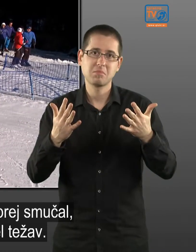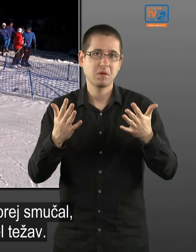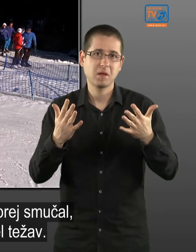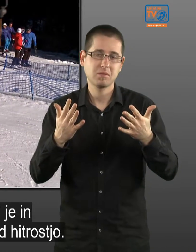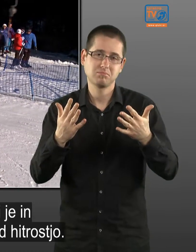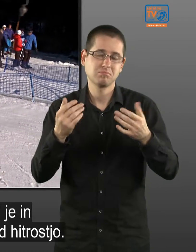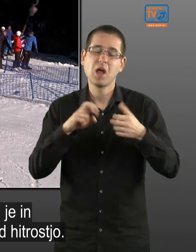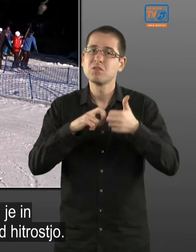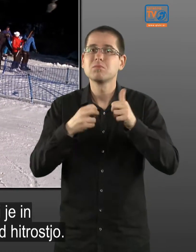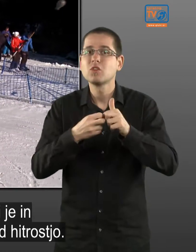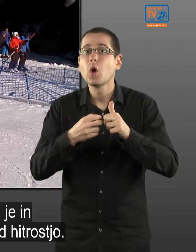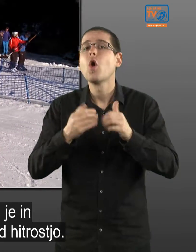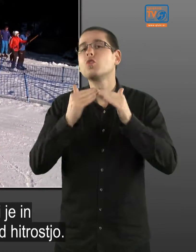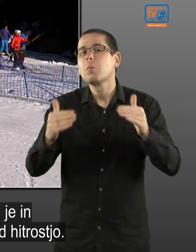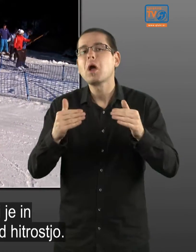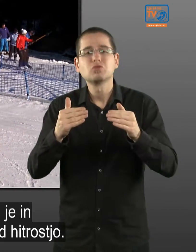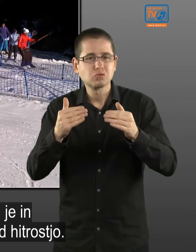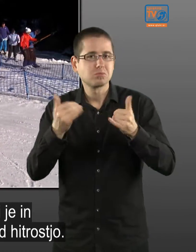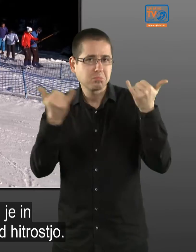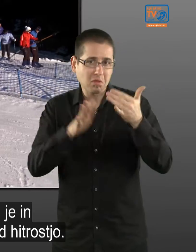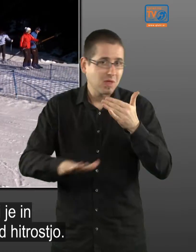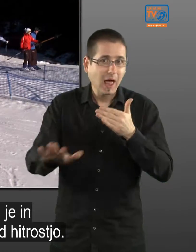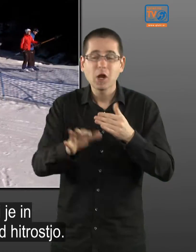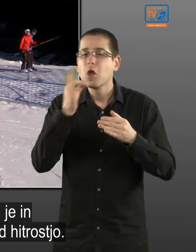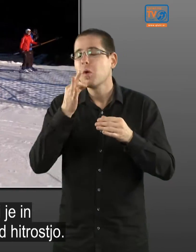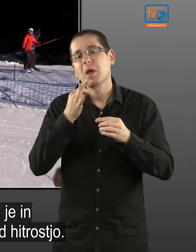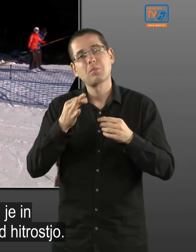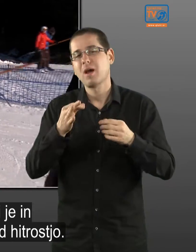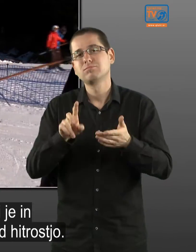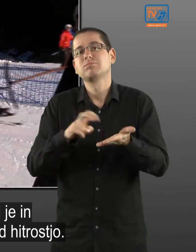domač teren, pa nobenega strahu, predhkaj trostil.